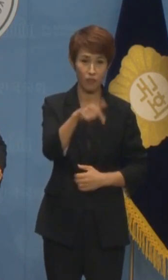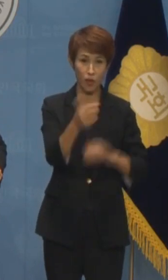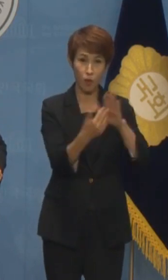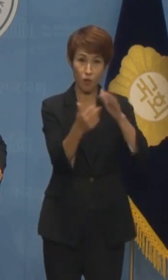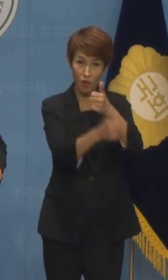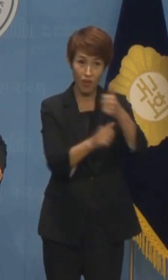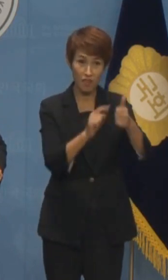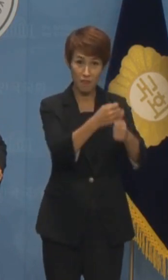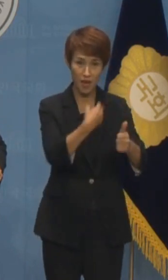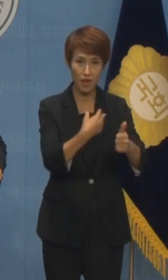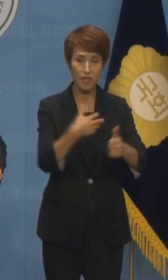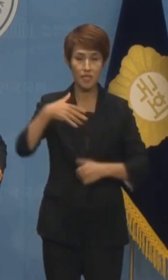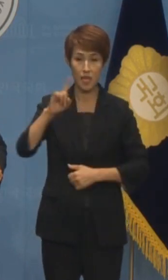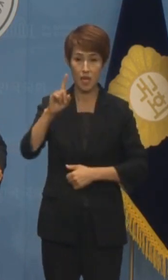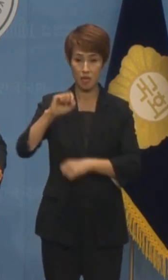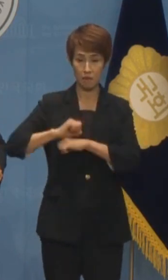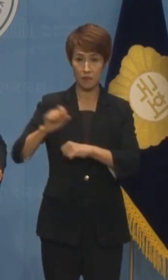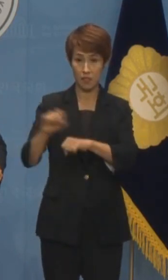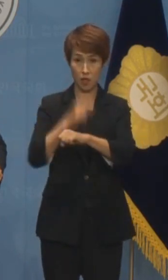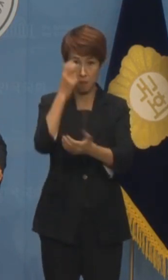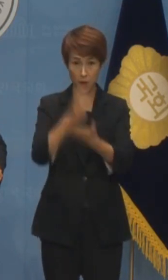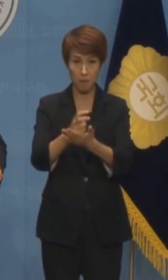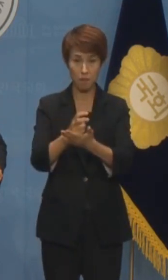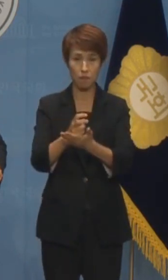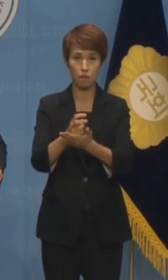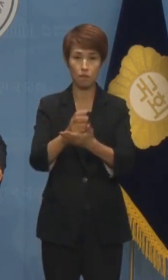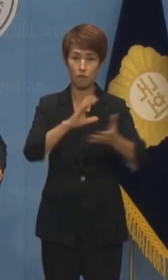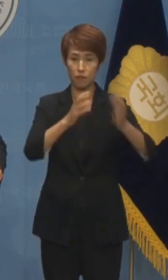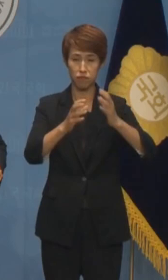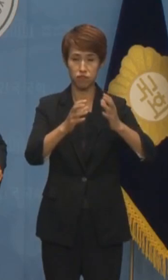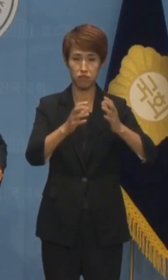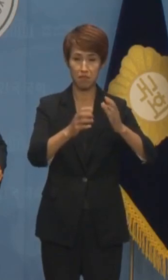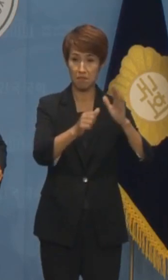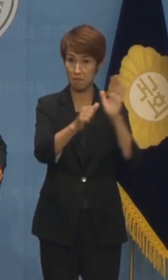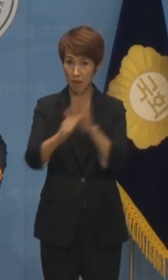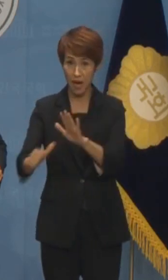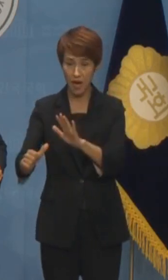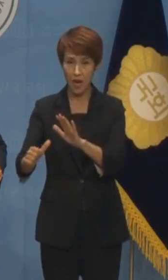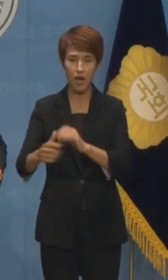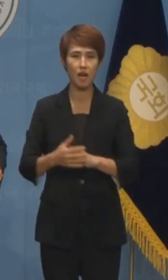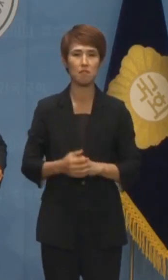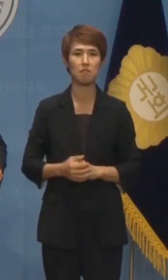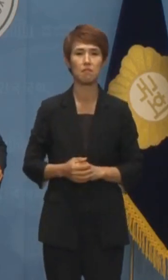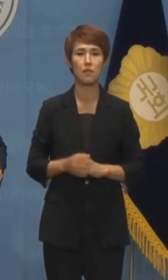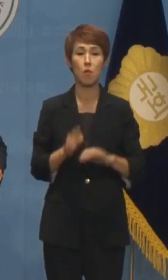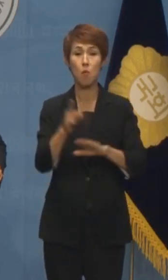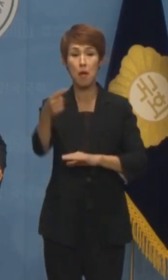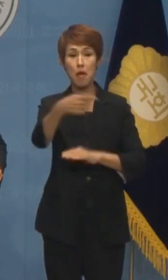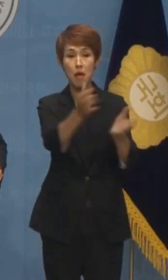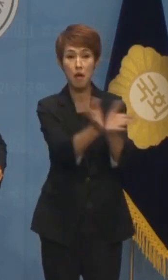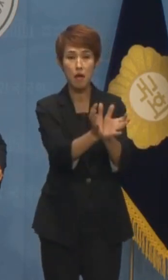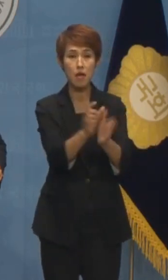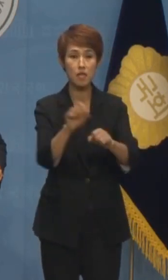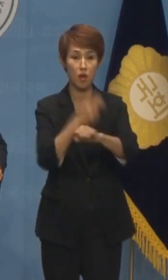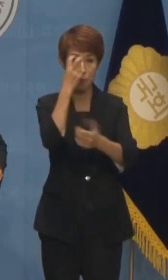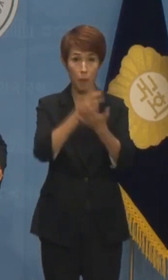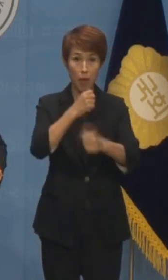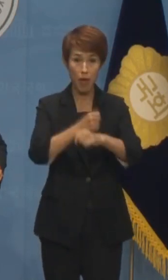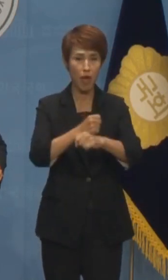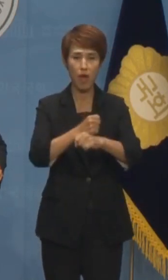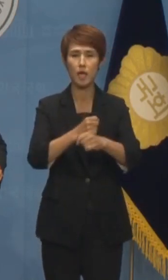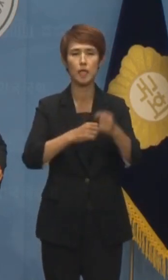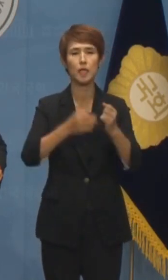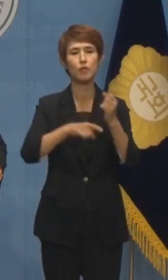특험법 재의결이 부결되면 제3자 특검 논의도 실익이 없다며 특검에